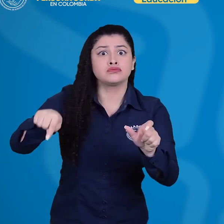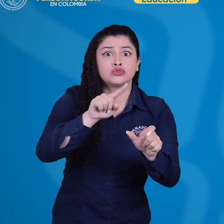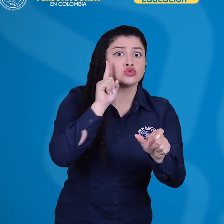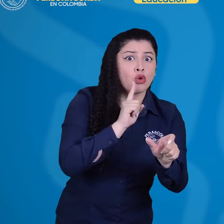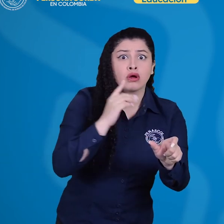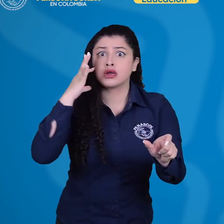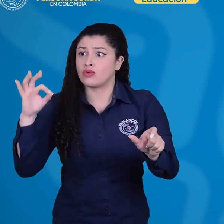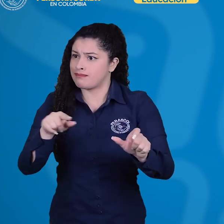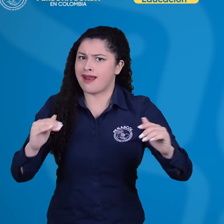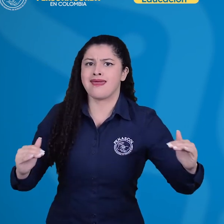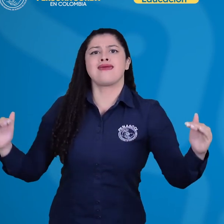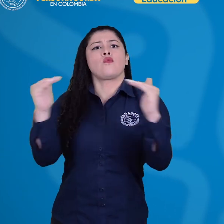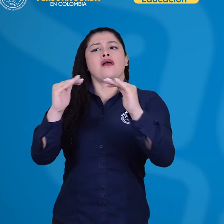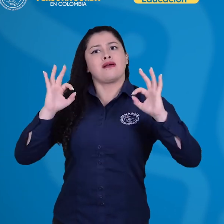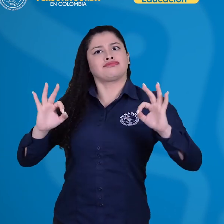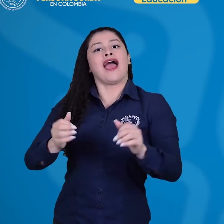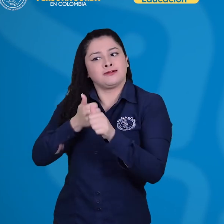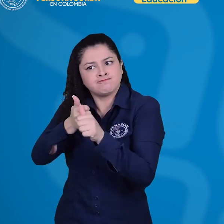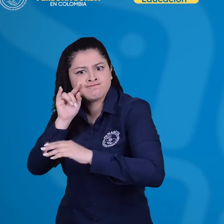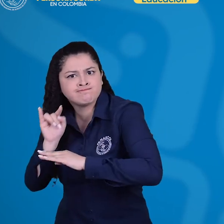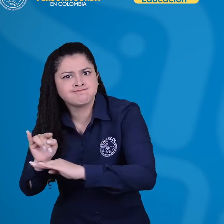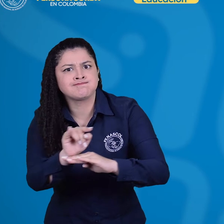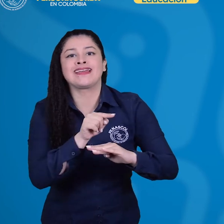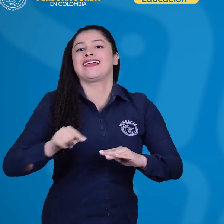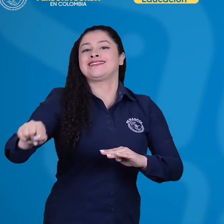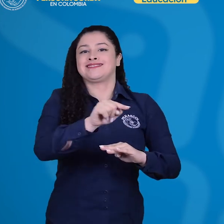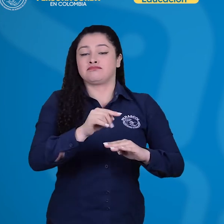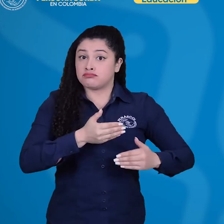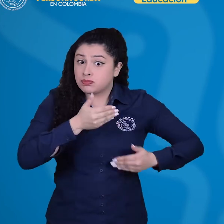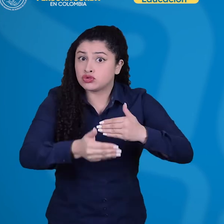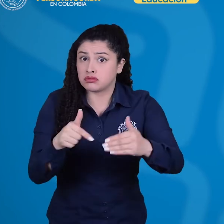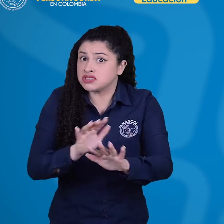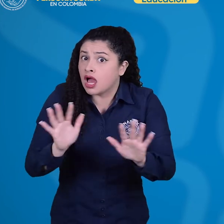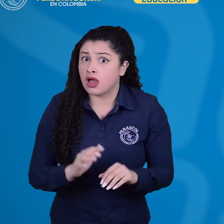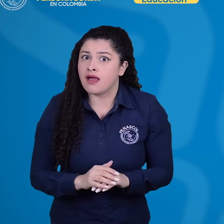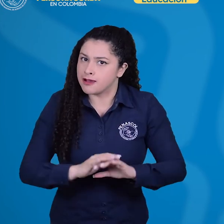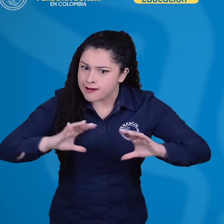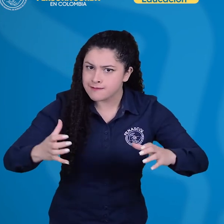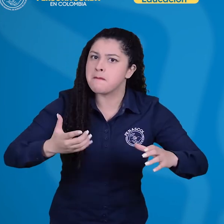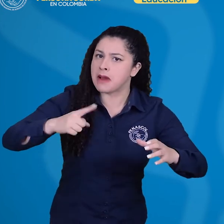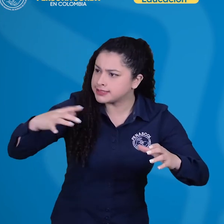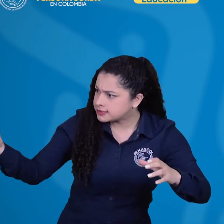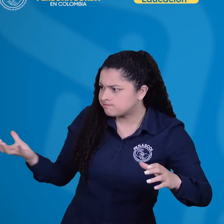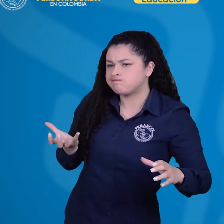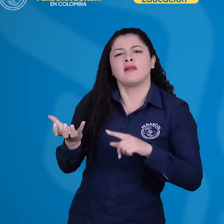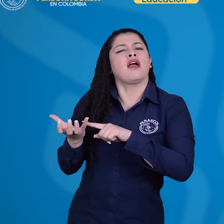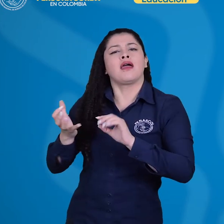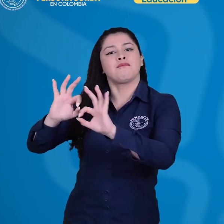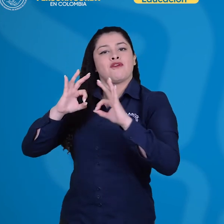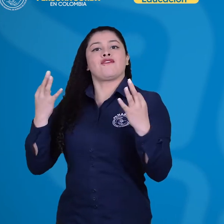condiciones. Frente a este proceso también se convocan a las familias, pues sobre ellas recae la